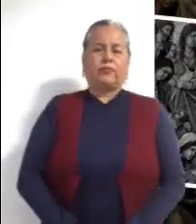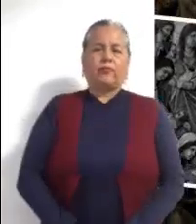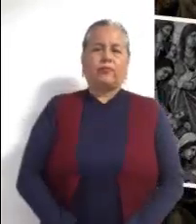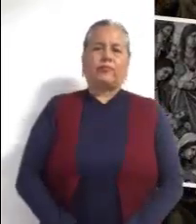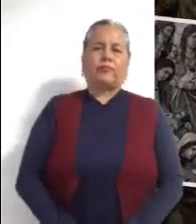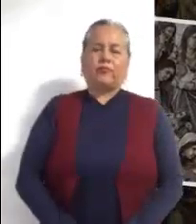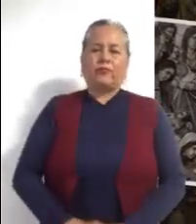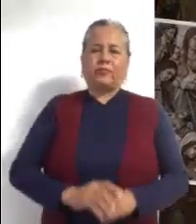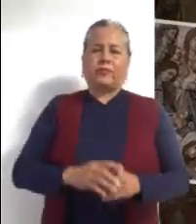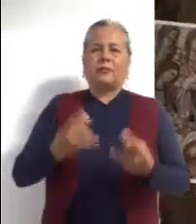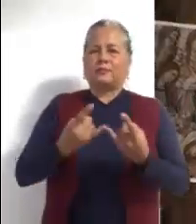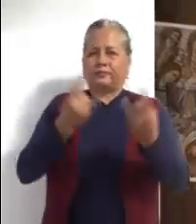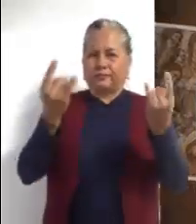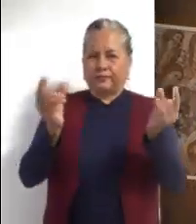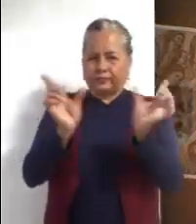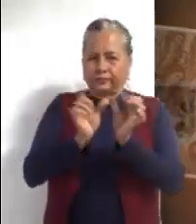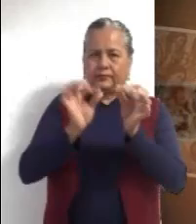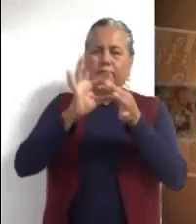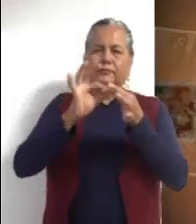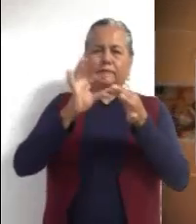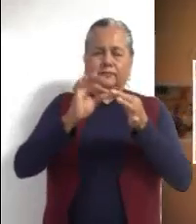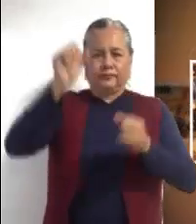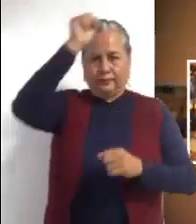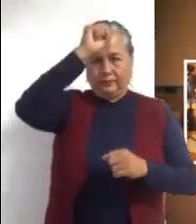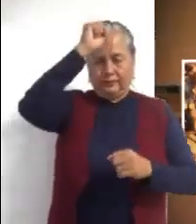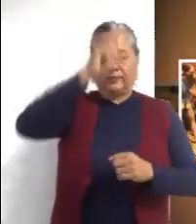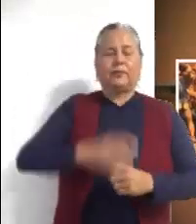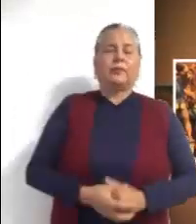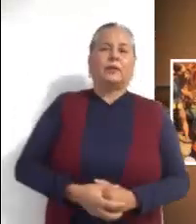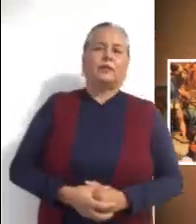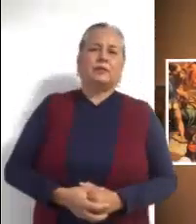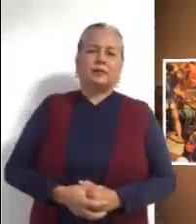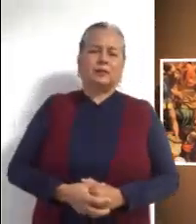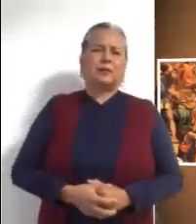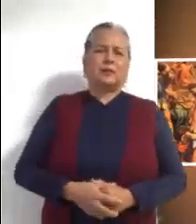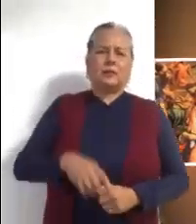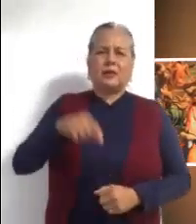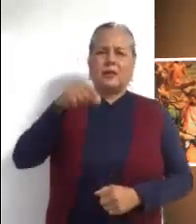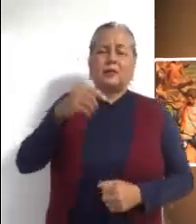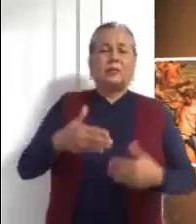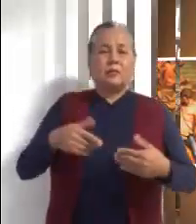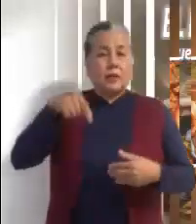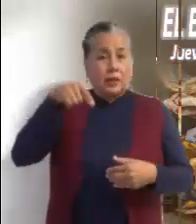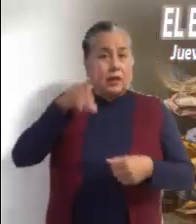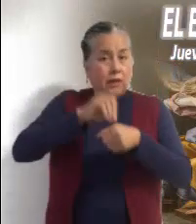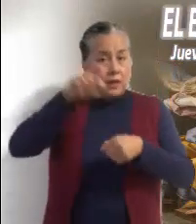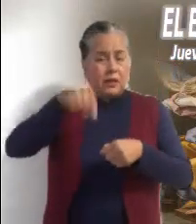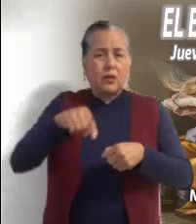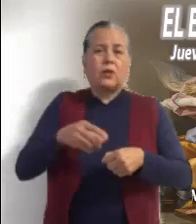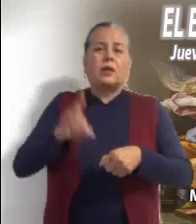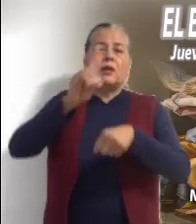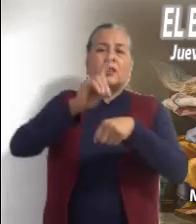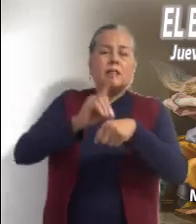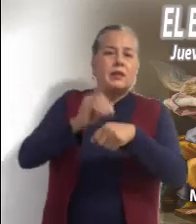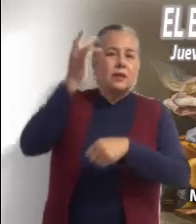desagrada y me causa inquietud el rumbo que ha tomado esta celebración de los santos inocentes Al menos en nuestro México